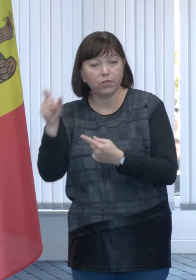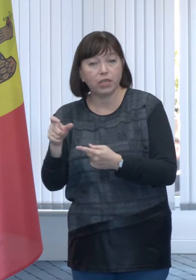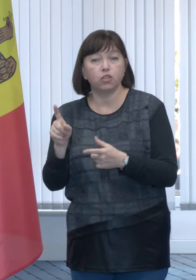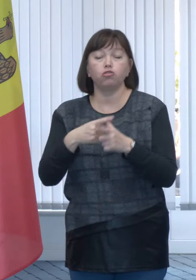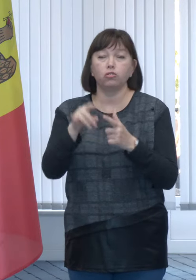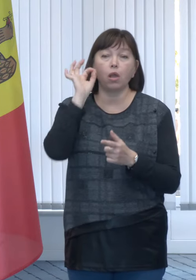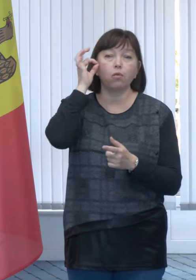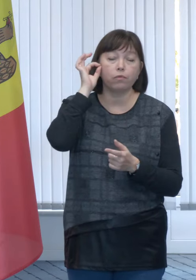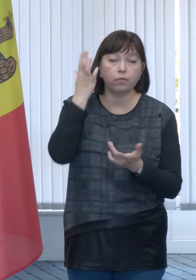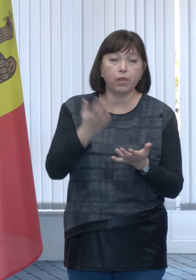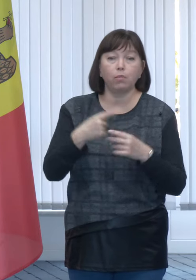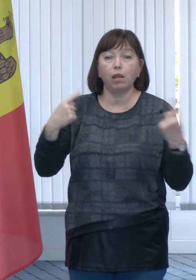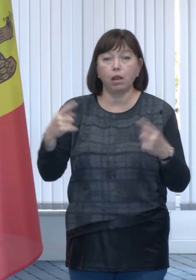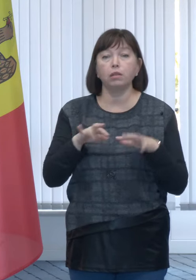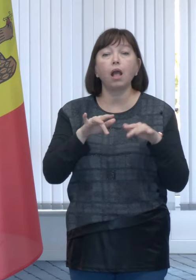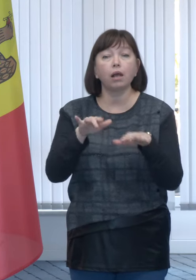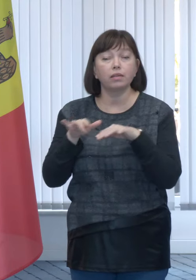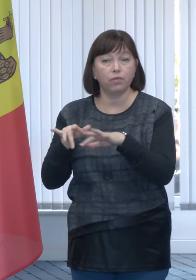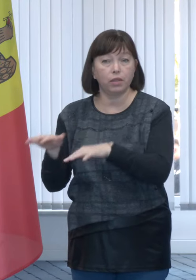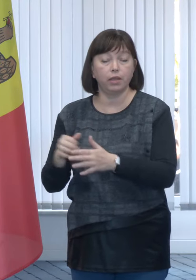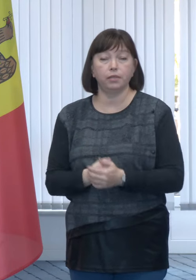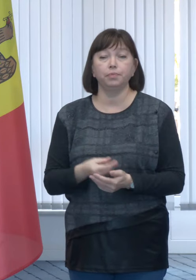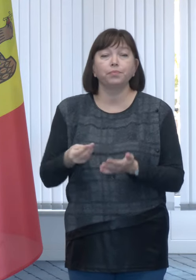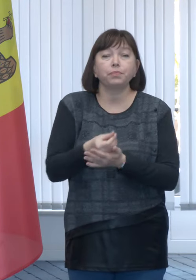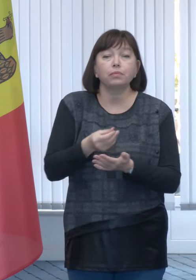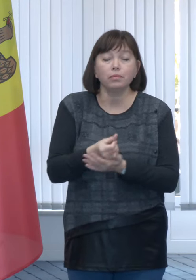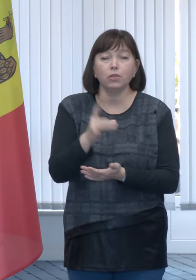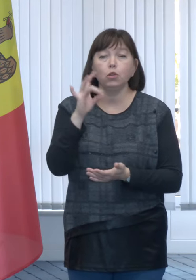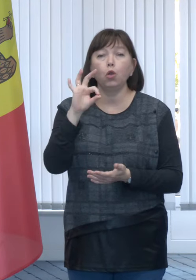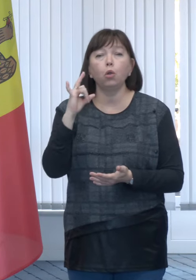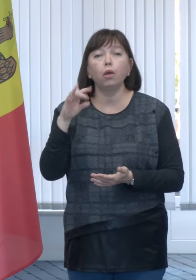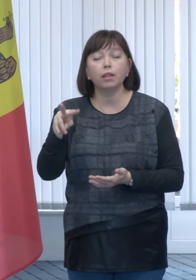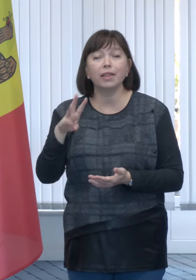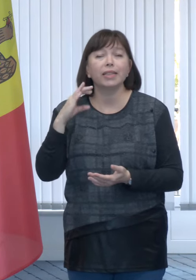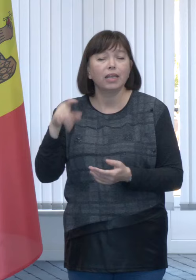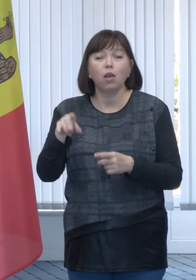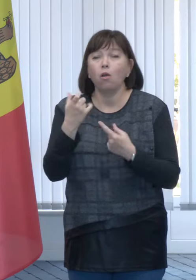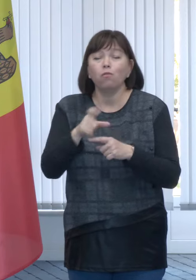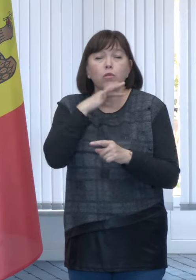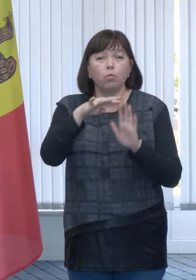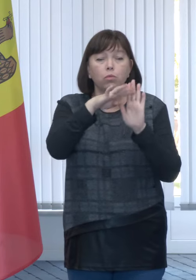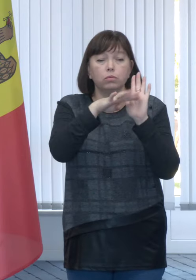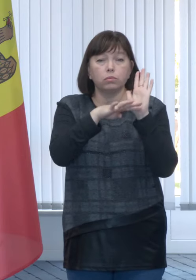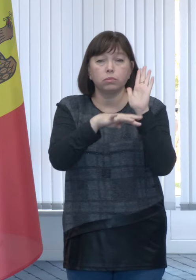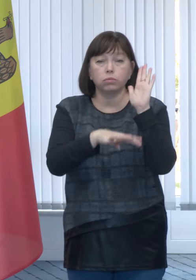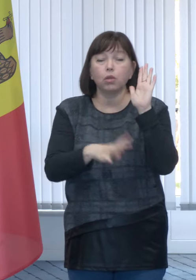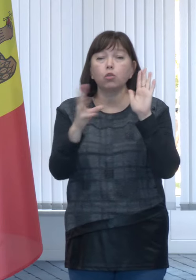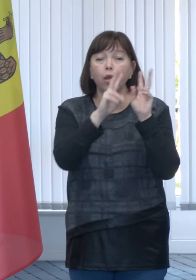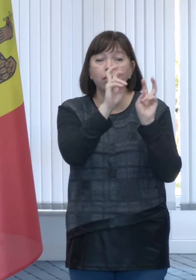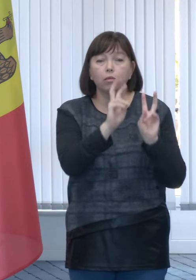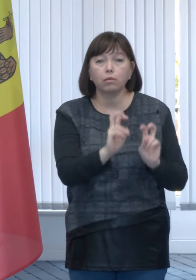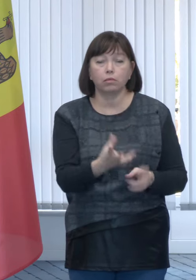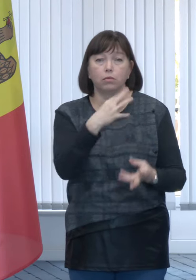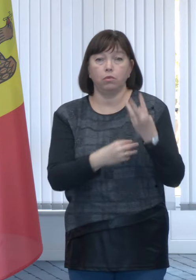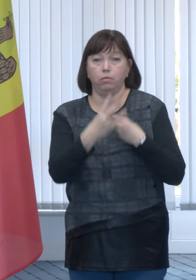din diverse tipuri de activități, plăți de tip royalty, deci e o listă foarte, foarte lungă cu toate tipurile de